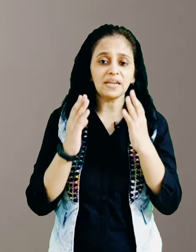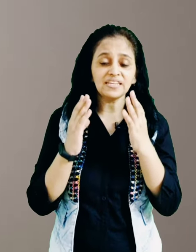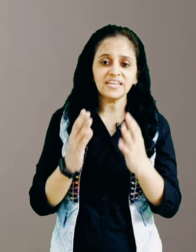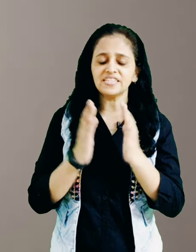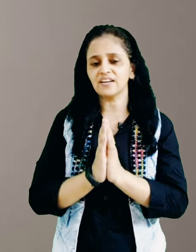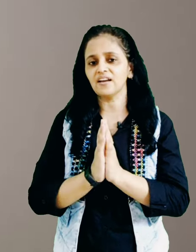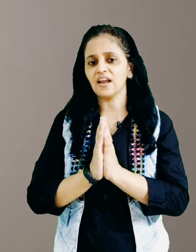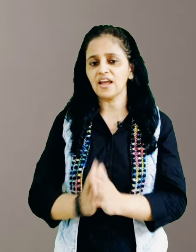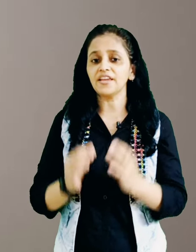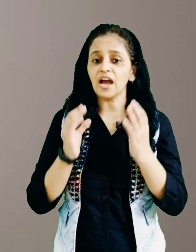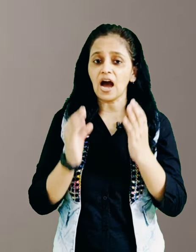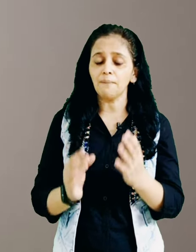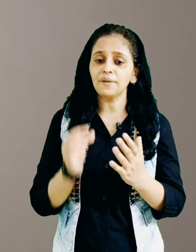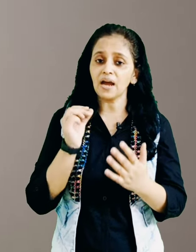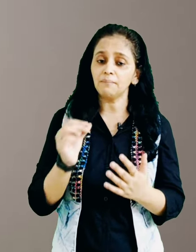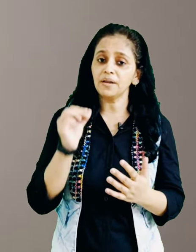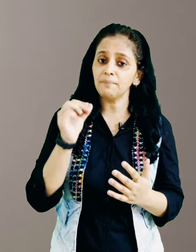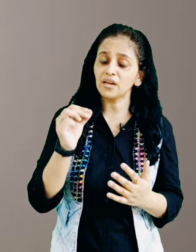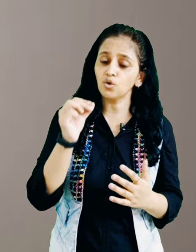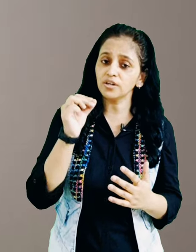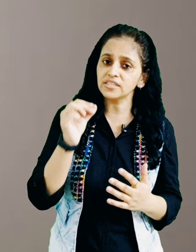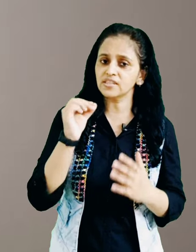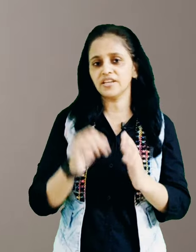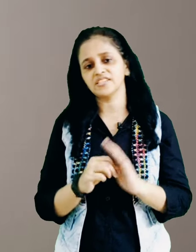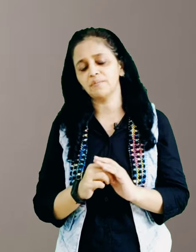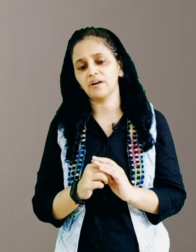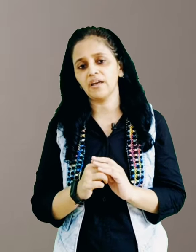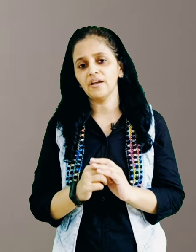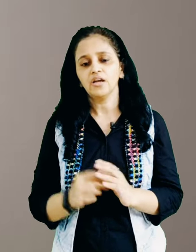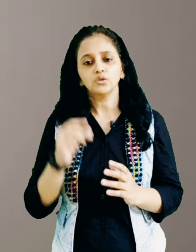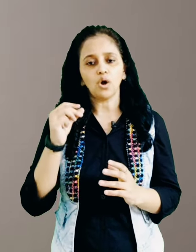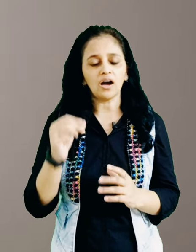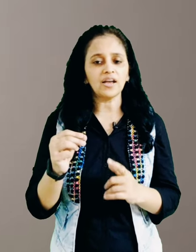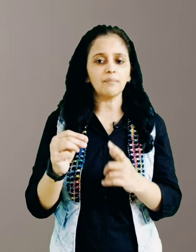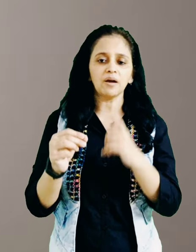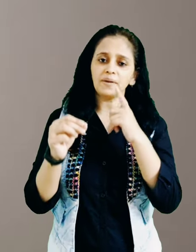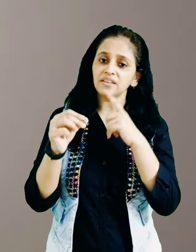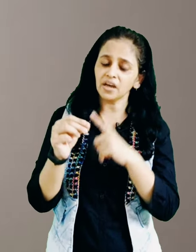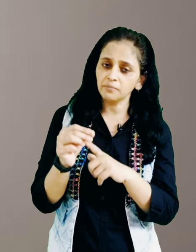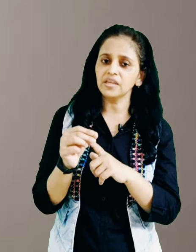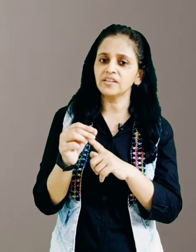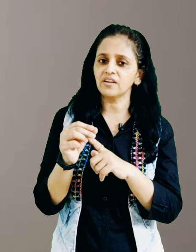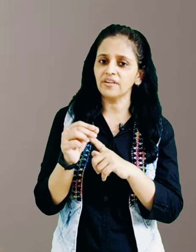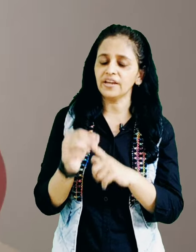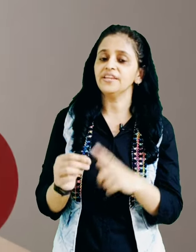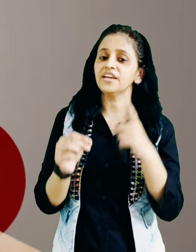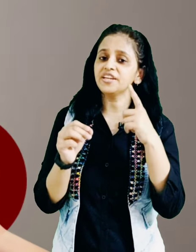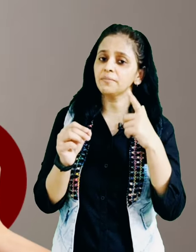पहले ये चेक करना है कि आपने पैन को किस तरीके से पकड़ा है तो अगर आपका पैन थम की तरह है यानि कि